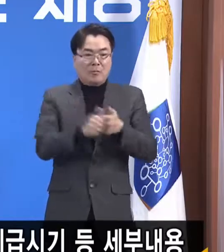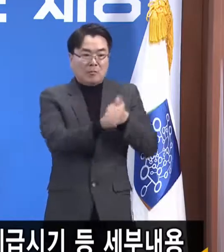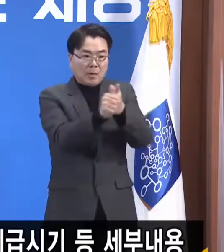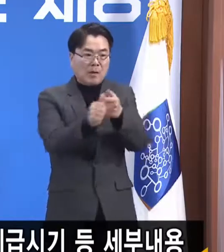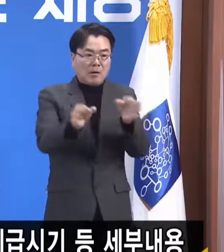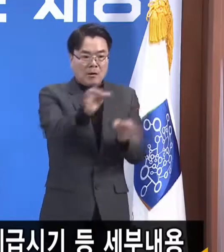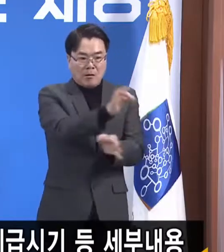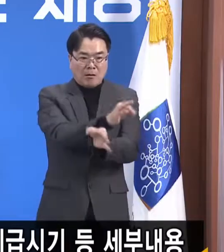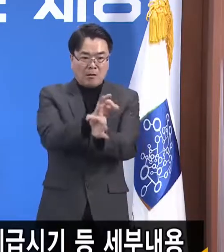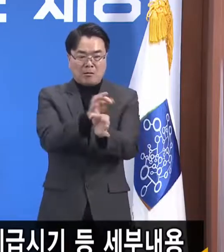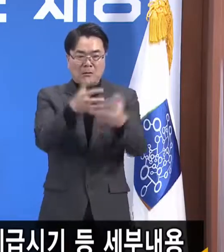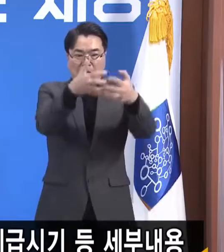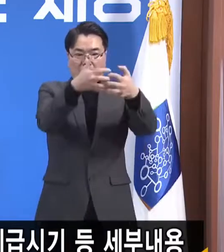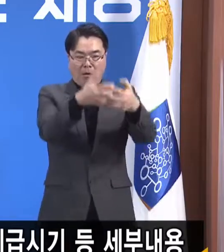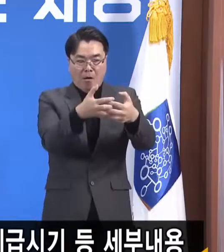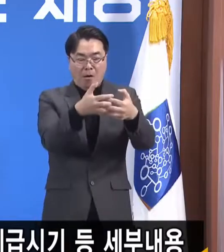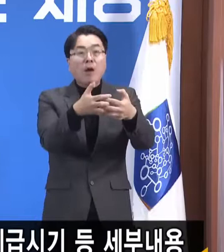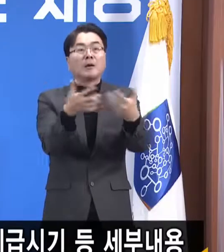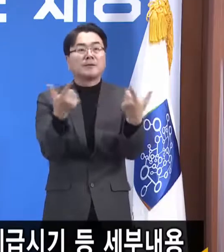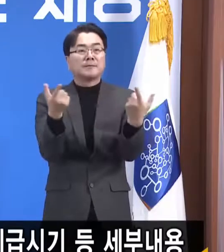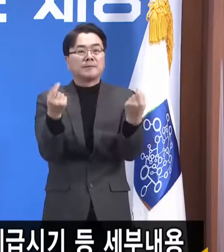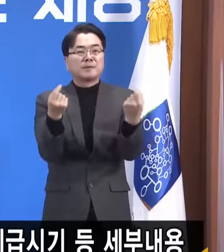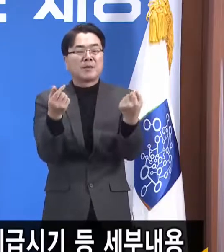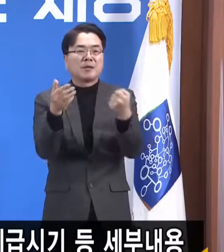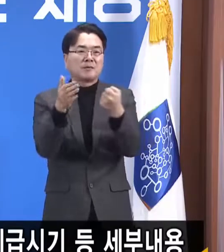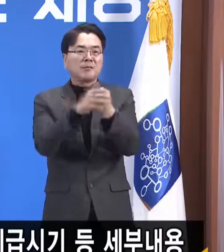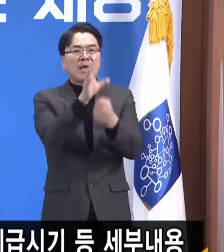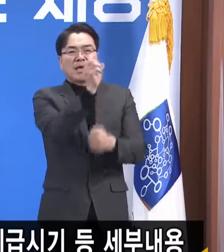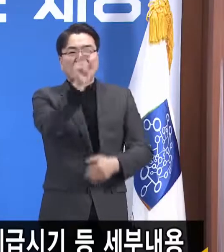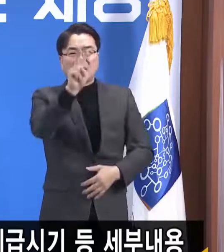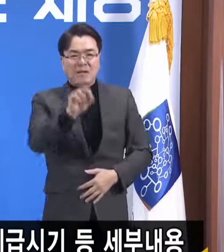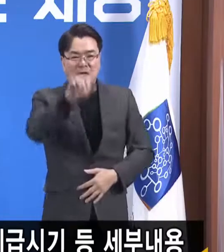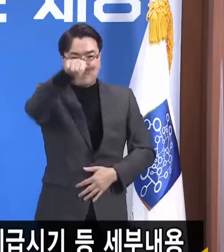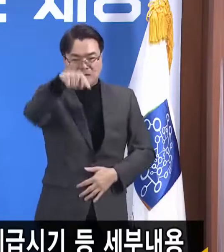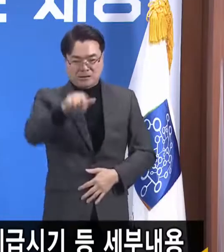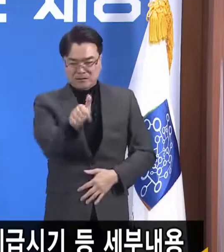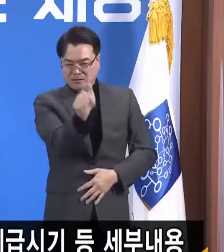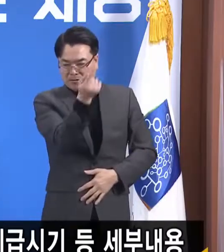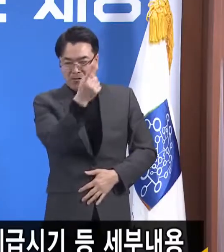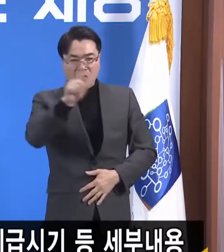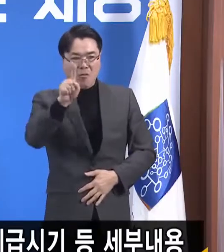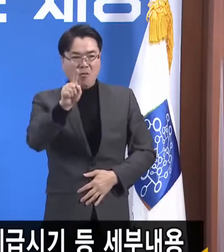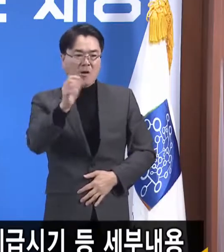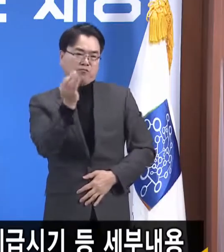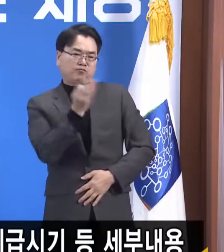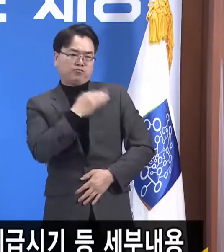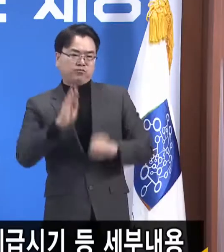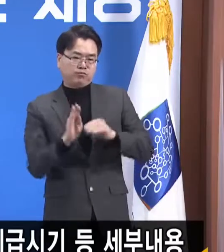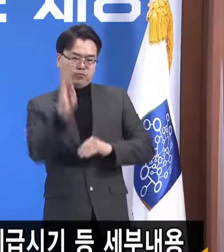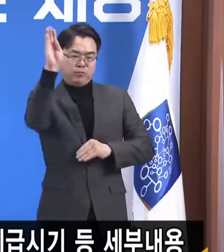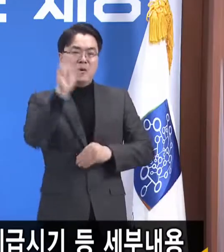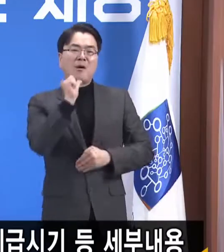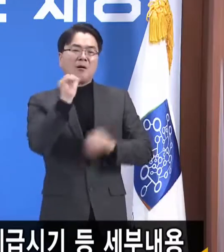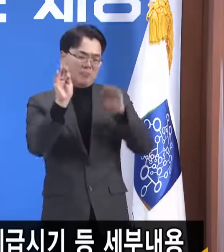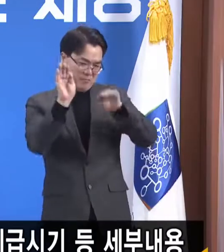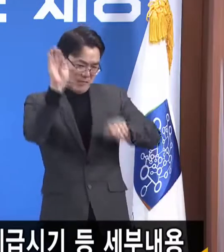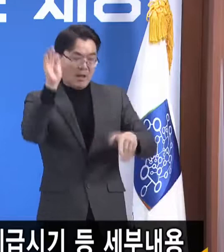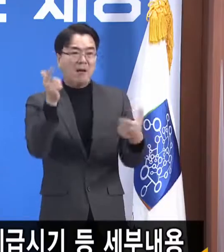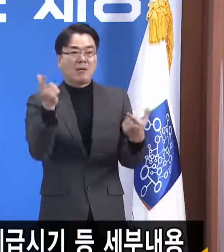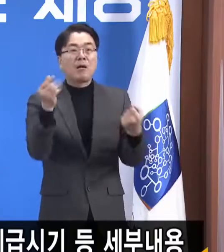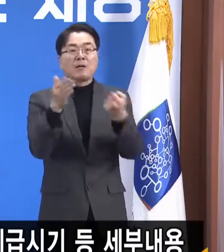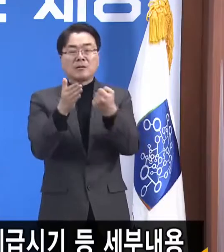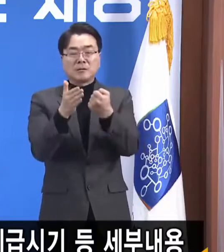있는 것입니다. 결국 양극화가 경제성장을 가로막고 있고 그렇다면 답은 수요를